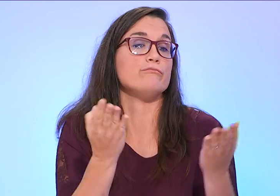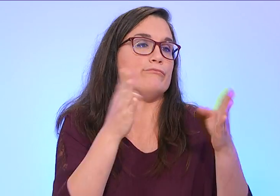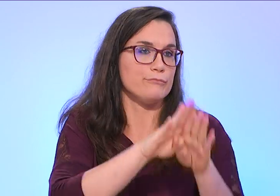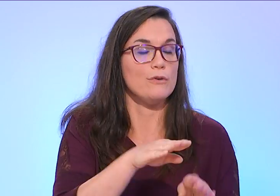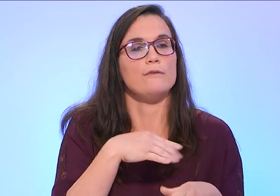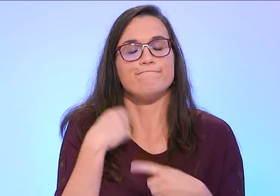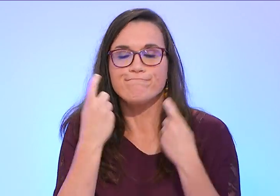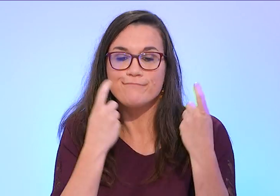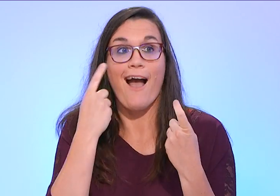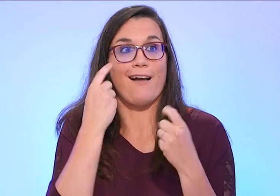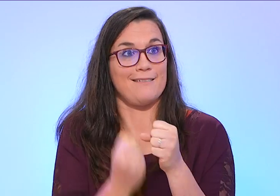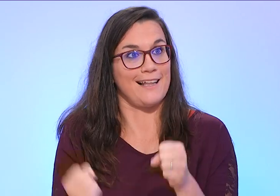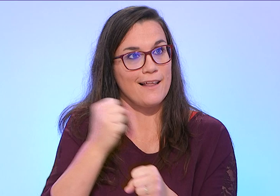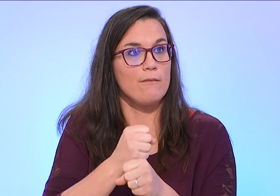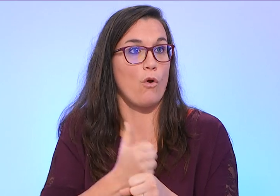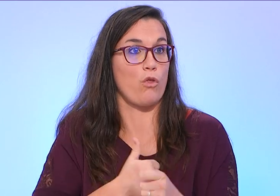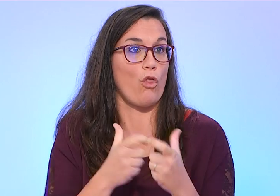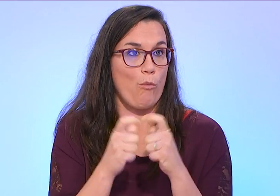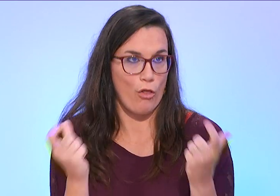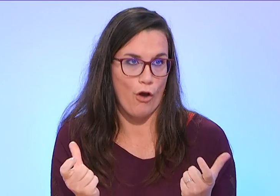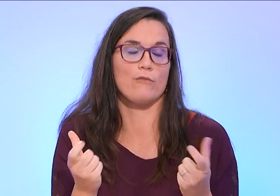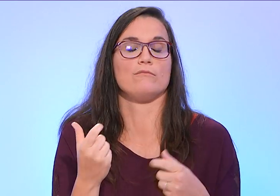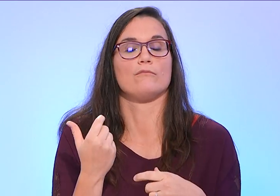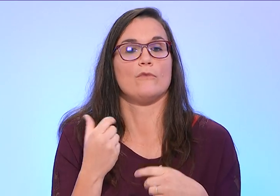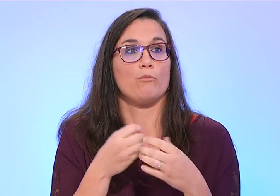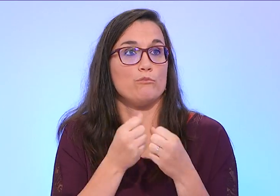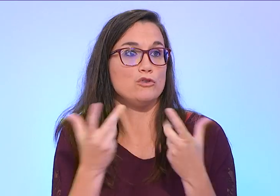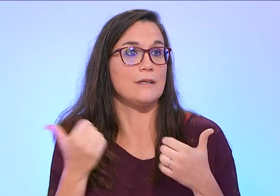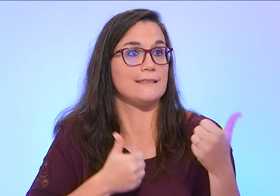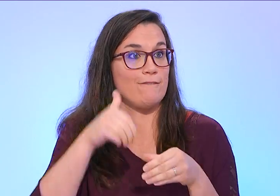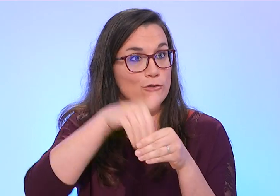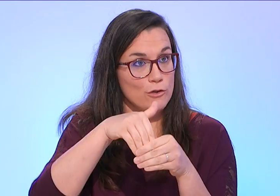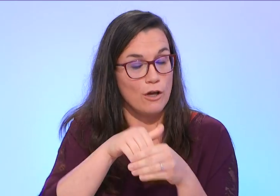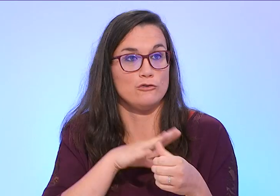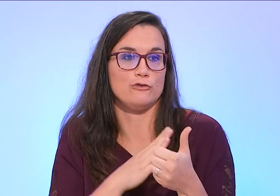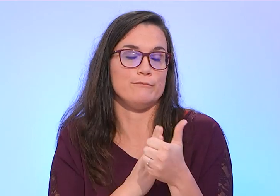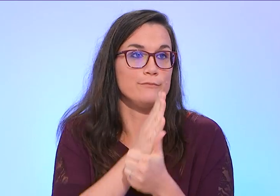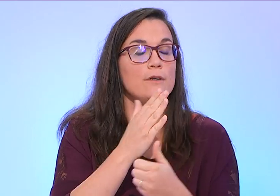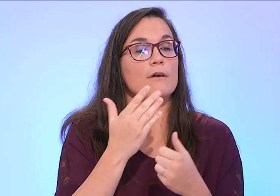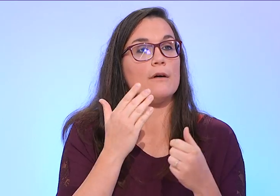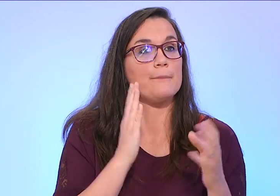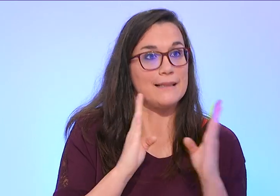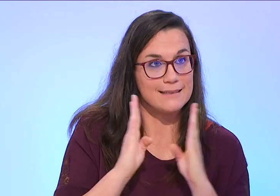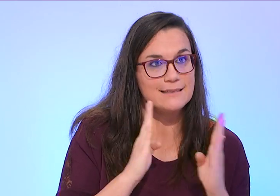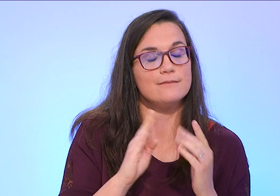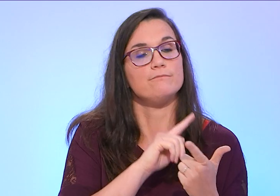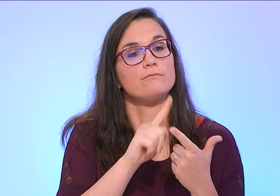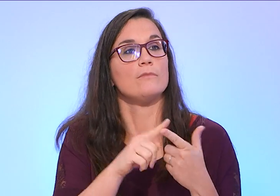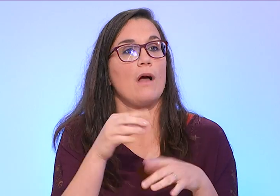médiatrice dans une association à l'époque qui a fermé maintenant. Je suis devenue ensuite autant entrepreneur. Je propose plusieurs services actuellement.